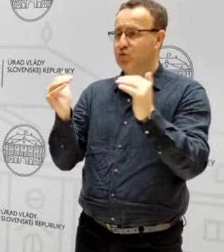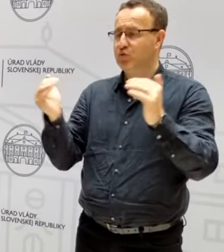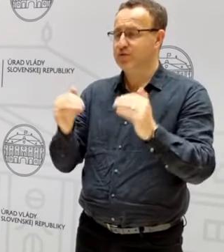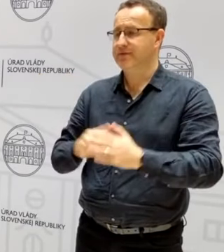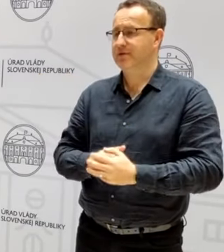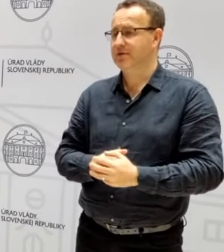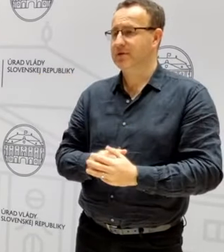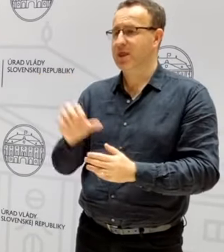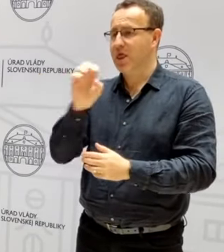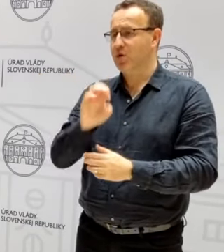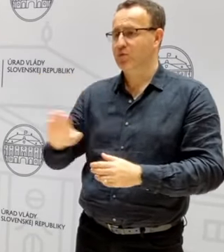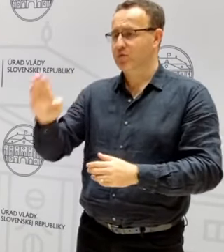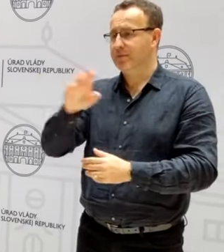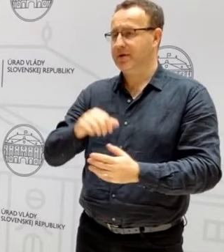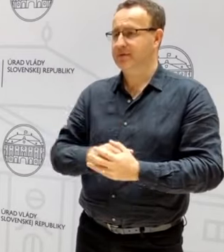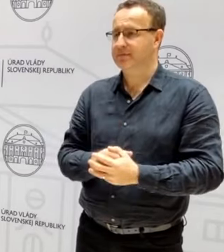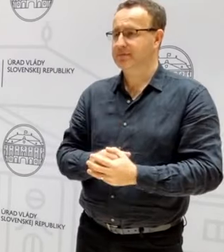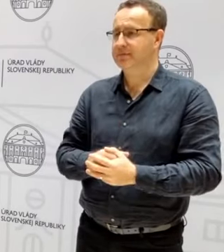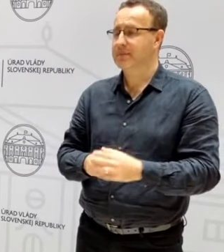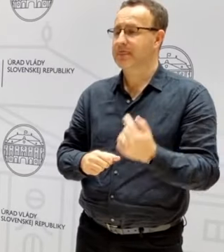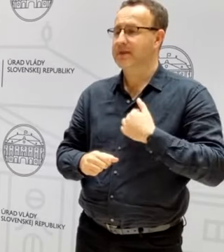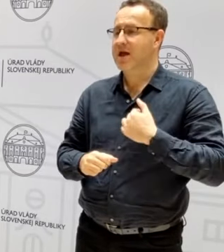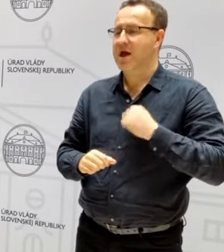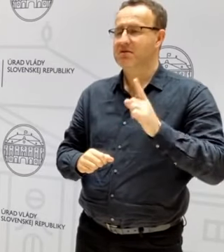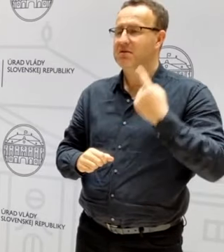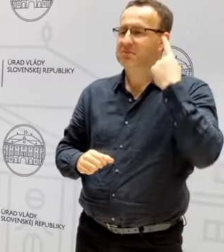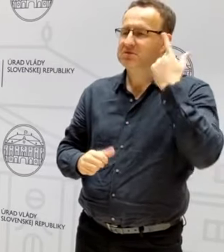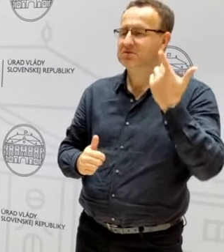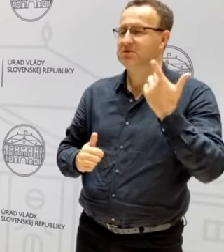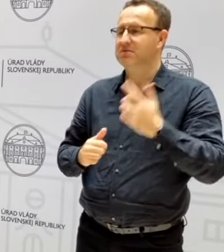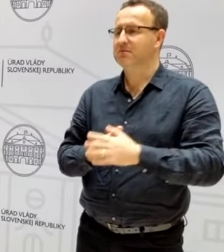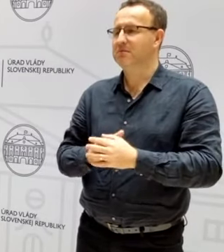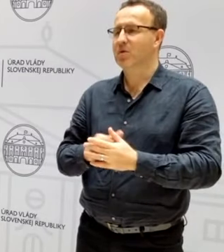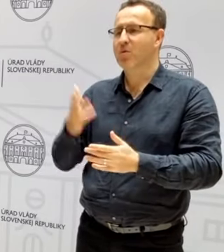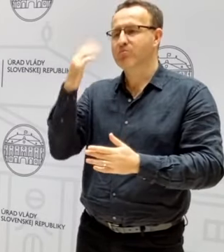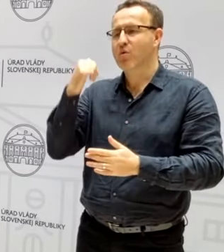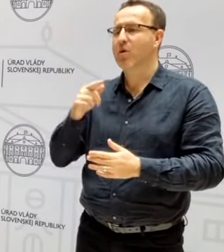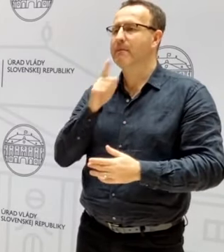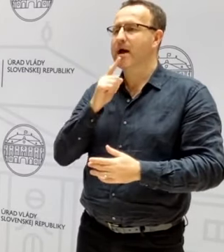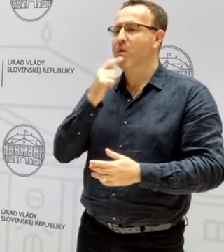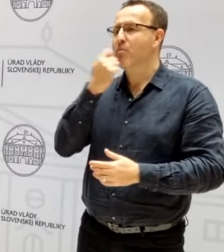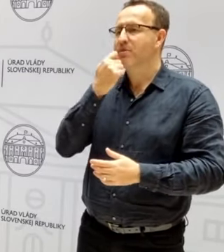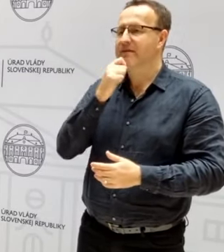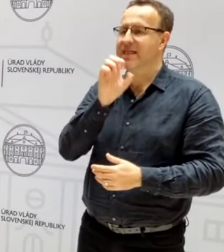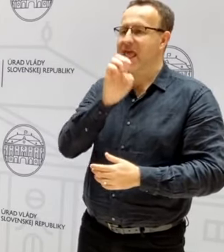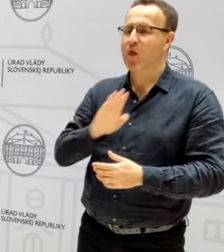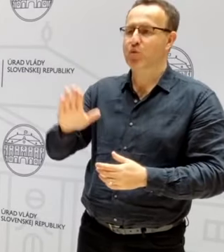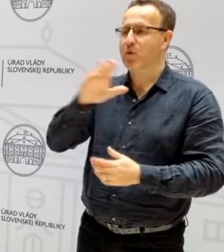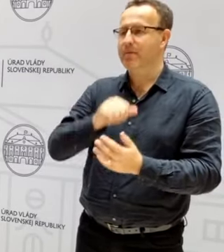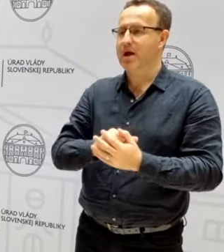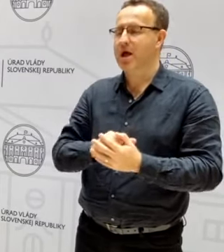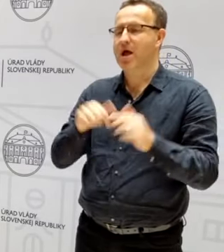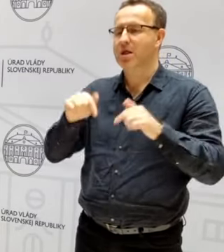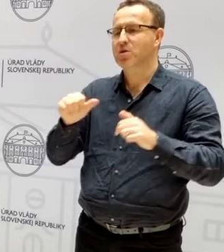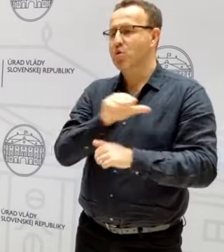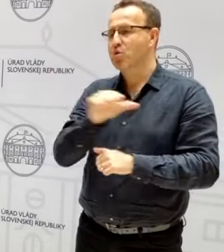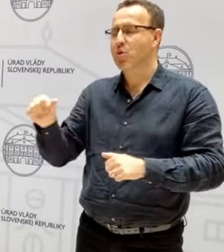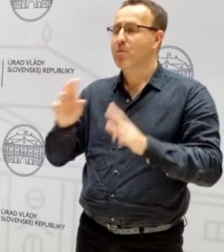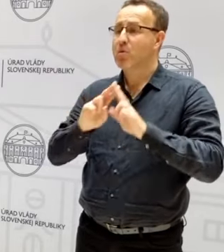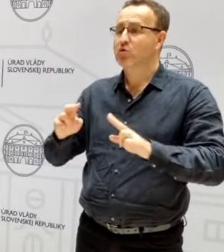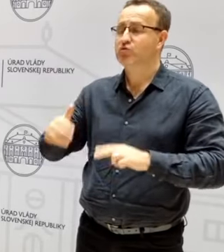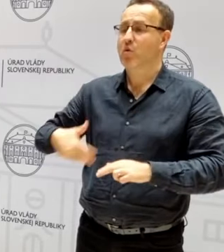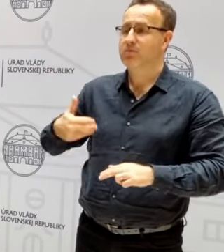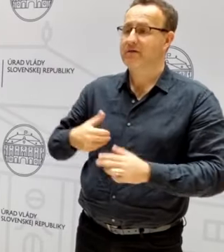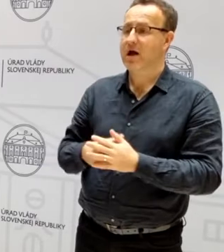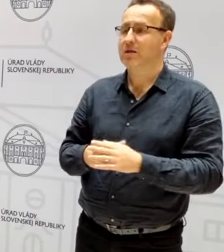v Európe. A ja nepredpokladám, že by bol nedostatok potravín v Európe. Skôr sa možno obávať